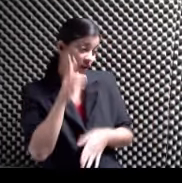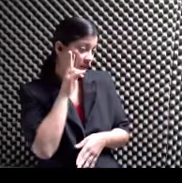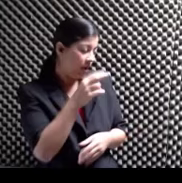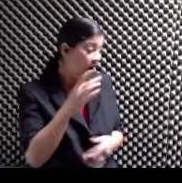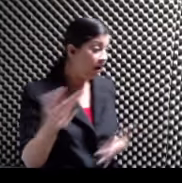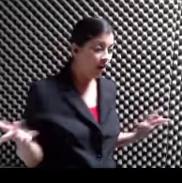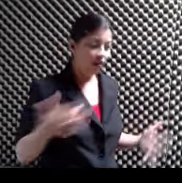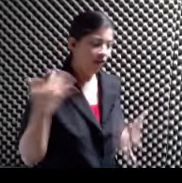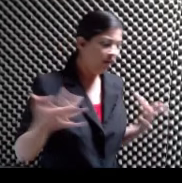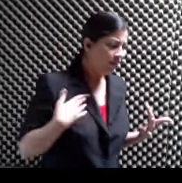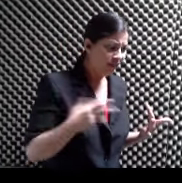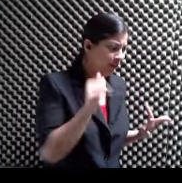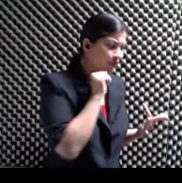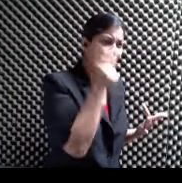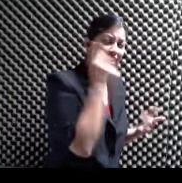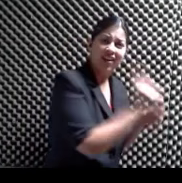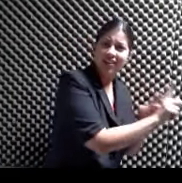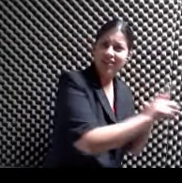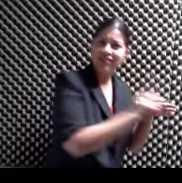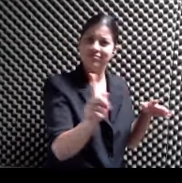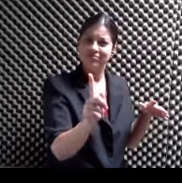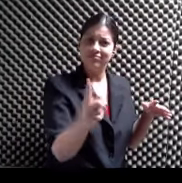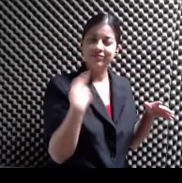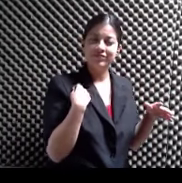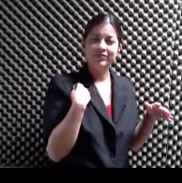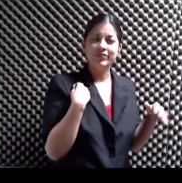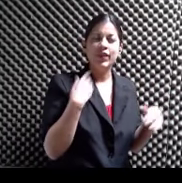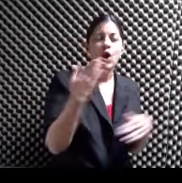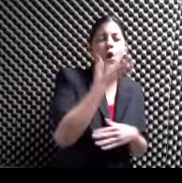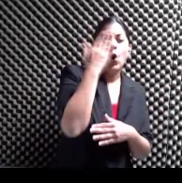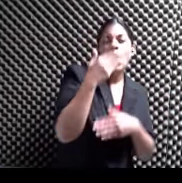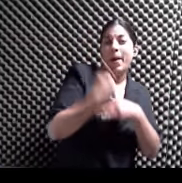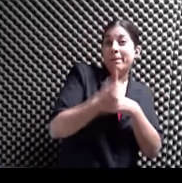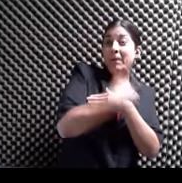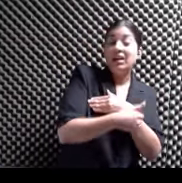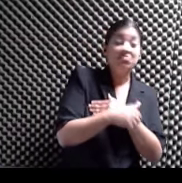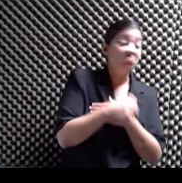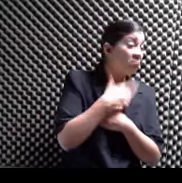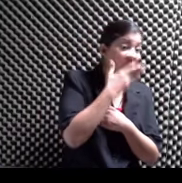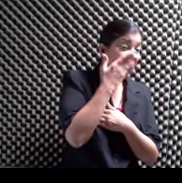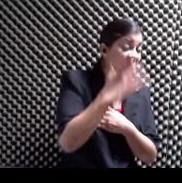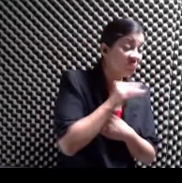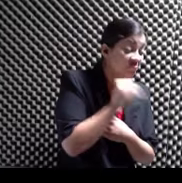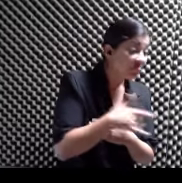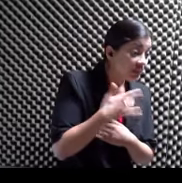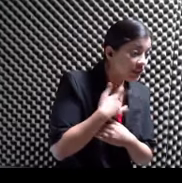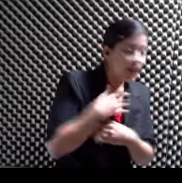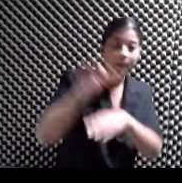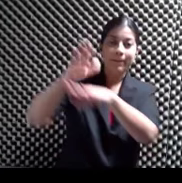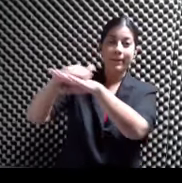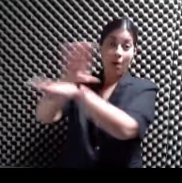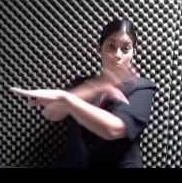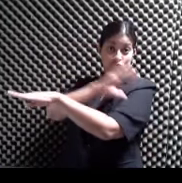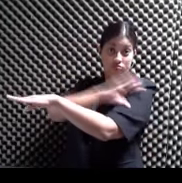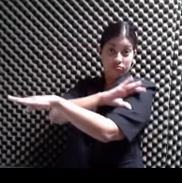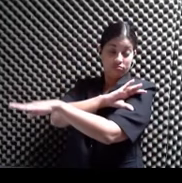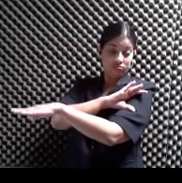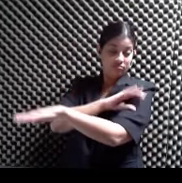Al huraño escritor Y ante la ausencia Del olor del pan Que su mujer hornea En las tardes Advierten a la policía Del suceso Dos